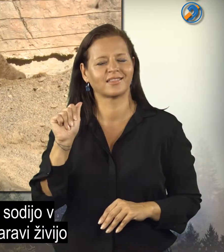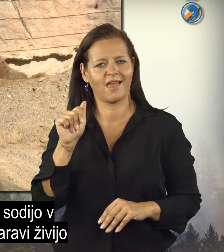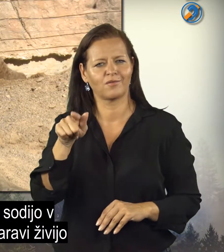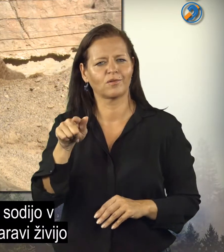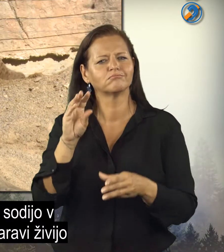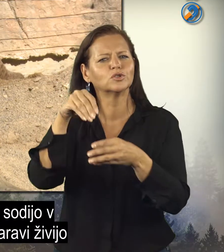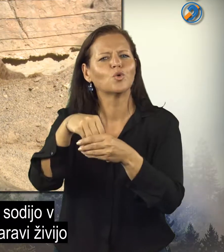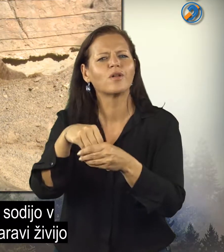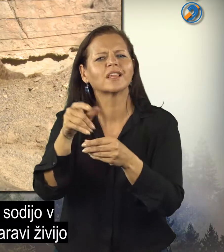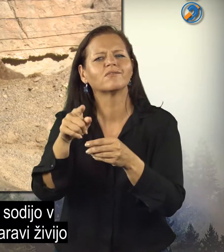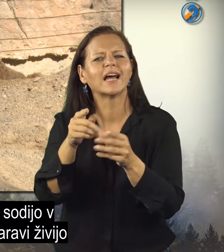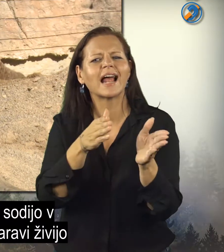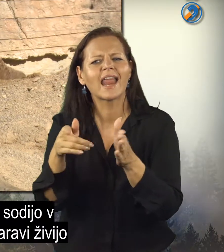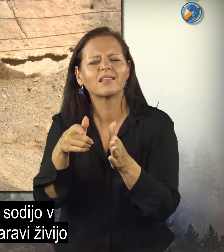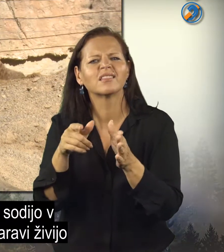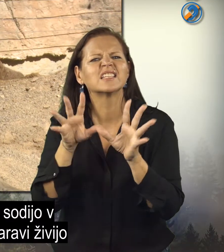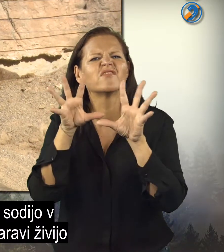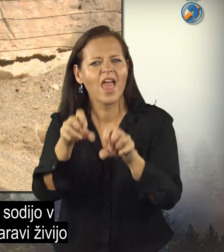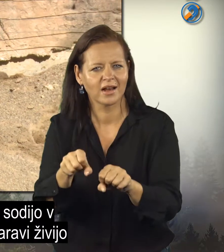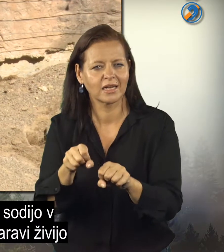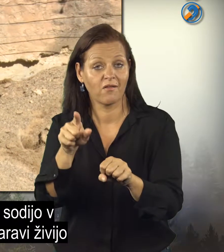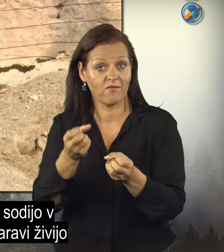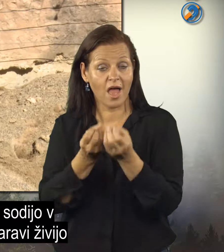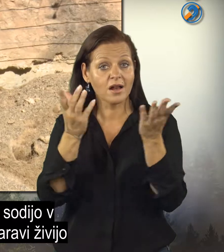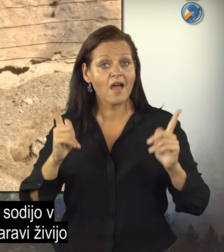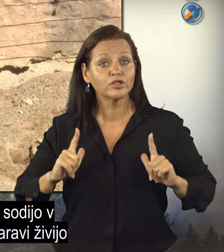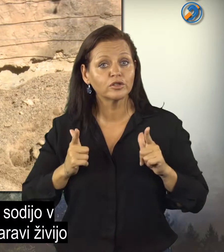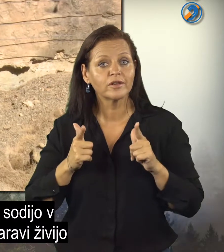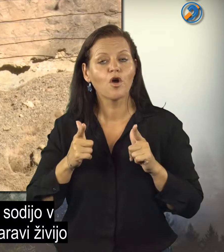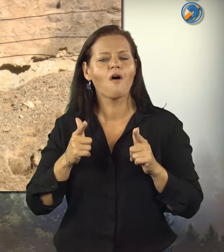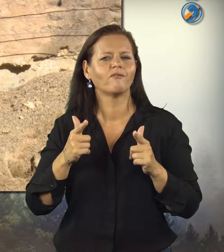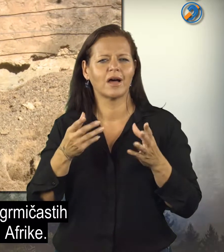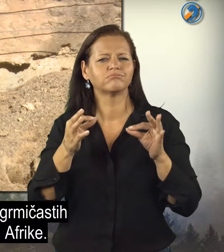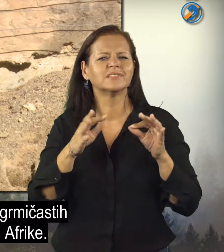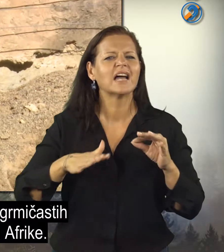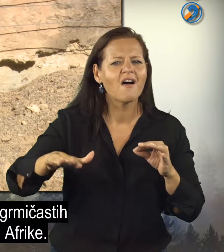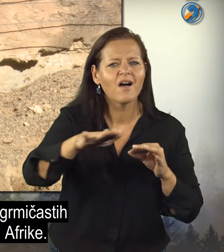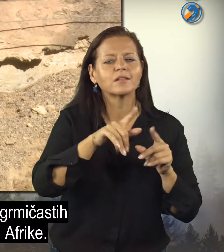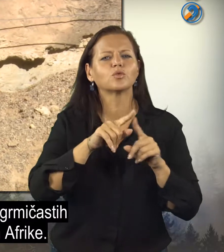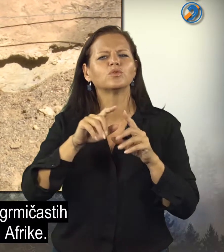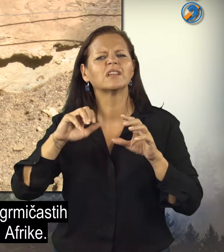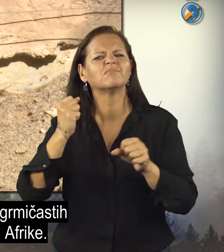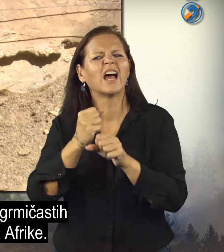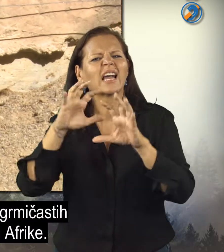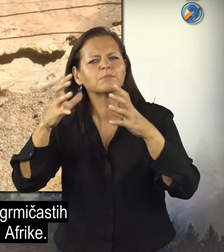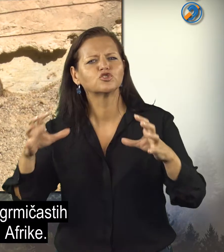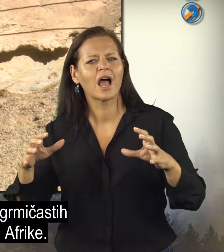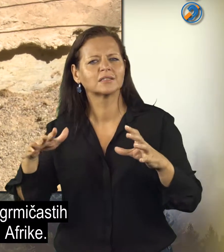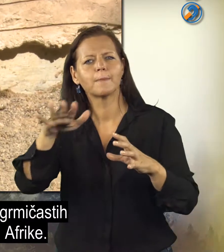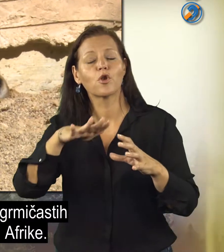Surikate, ki sodijo v red zveri, v naravi živijo v savanah in grmičastih pokrajnah Afrike.